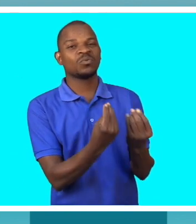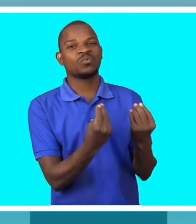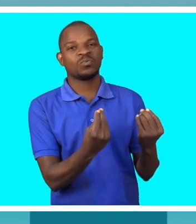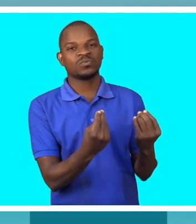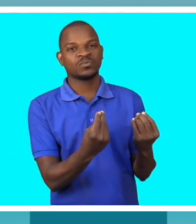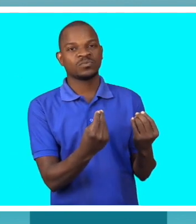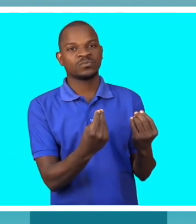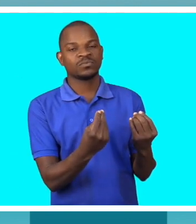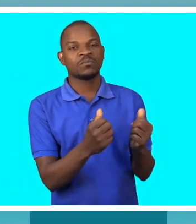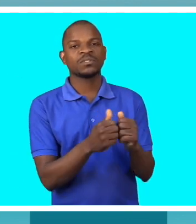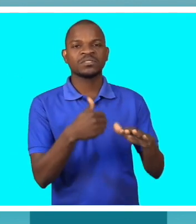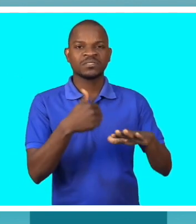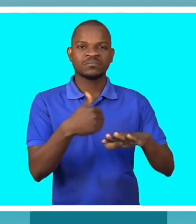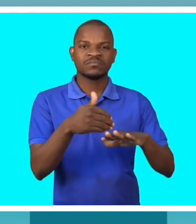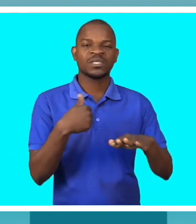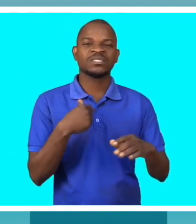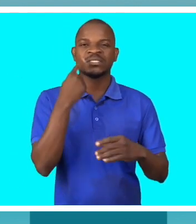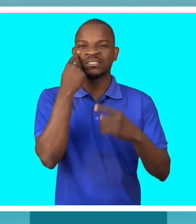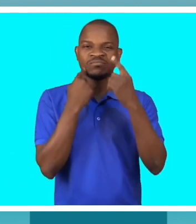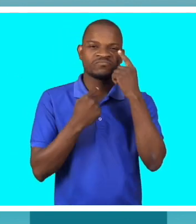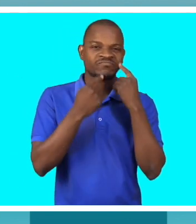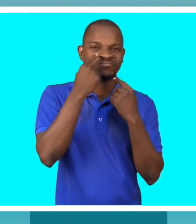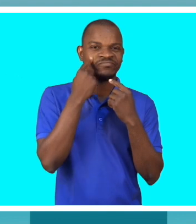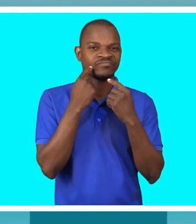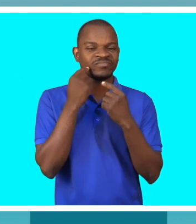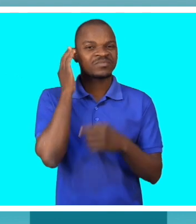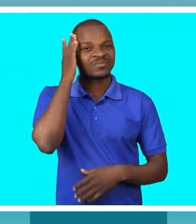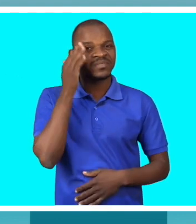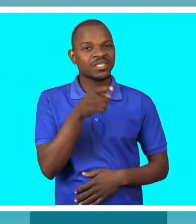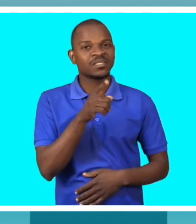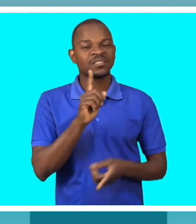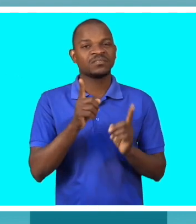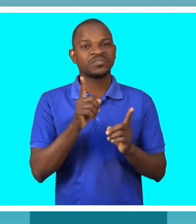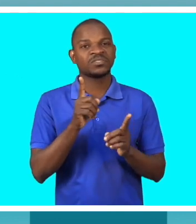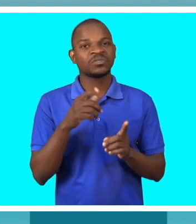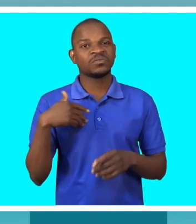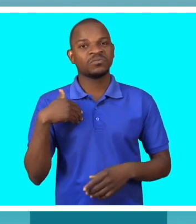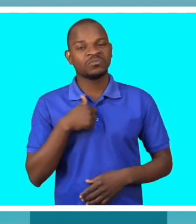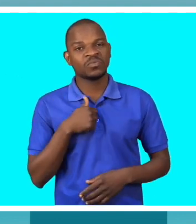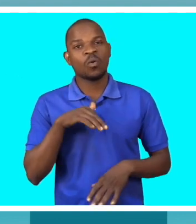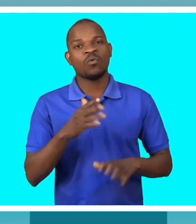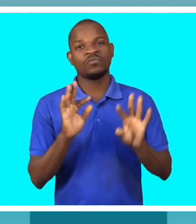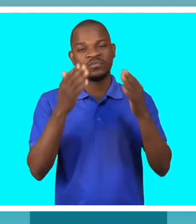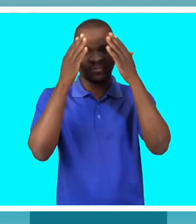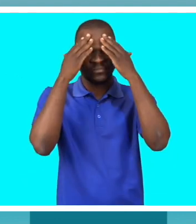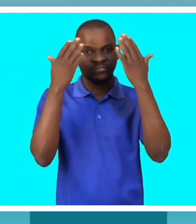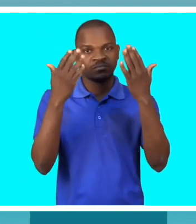Todos os dias chorando, pensando se ele vai viver ou não. Então acabei perdendo minha barriga.